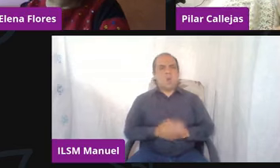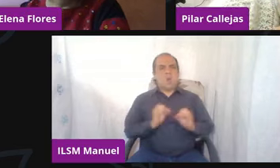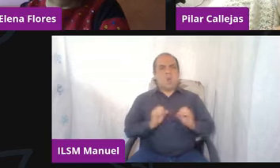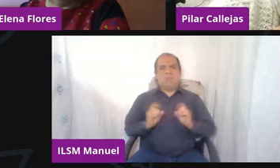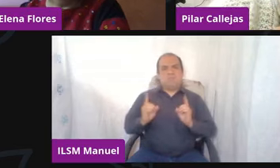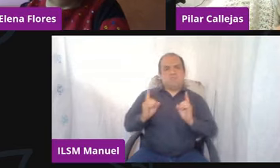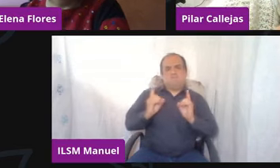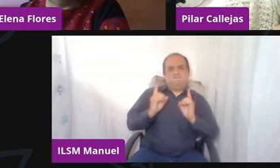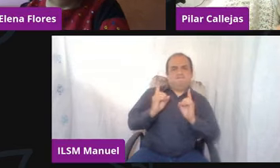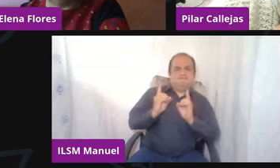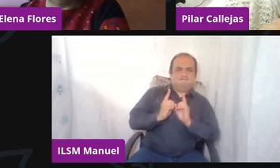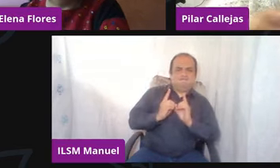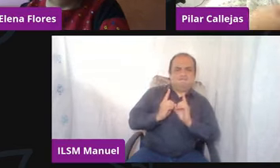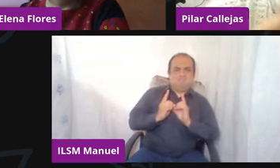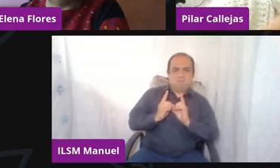bajo.